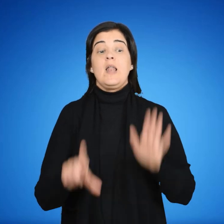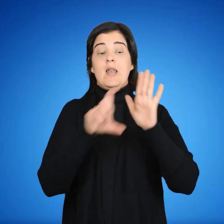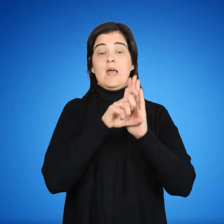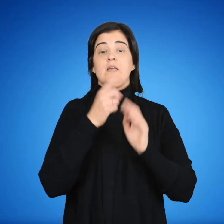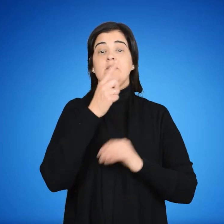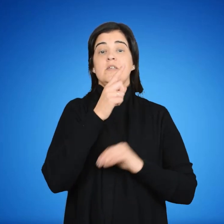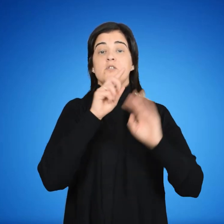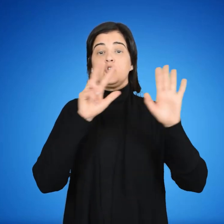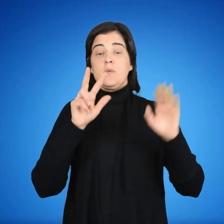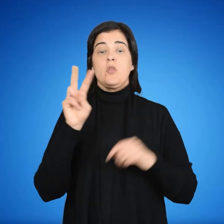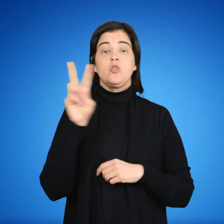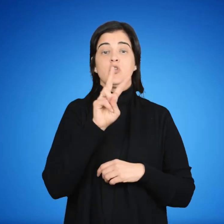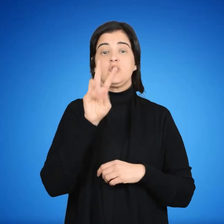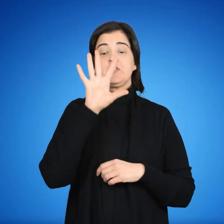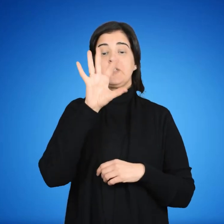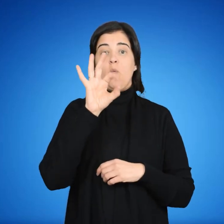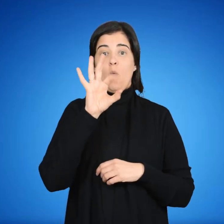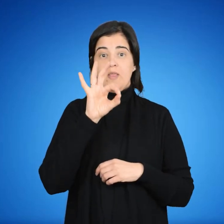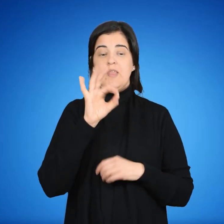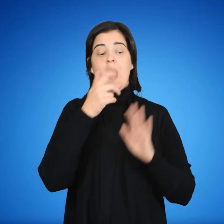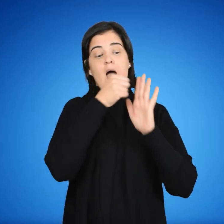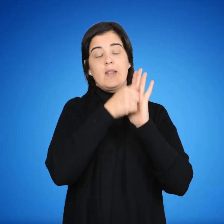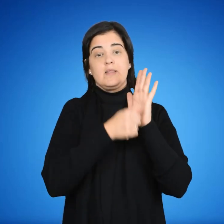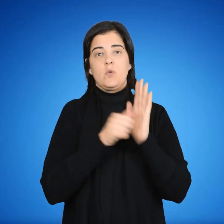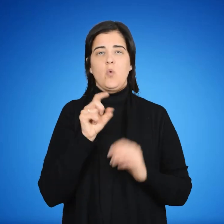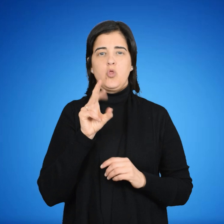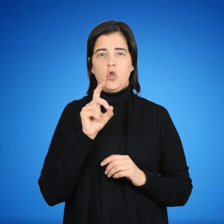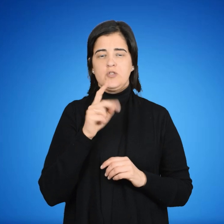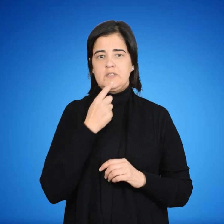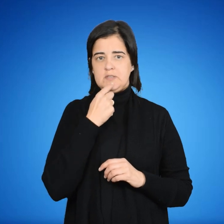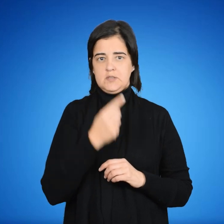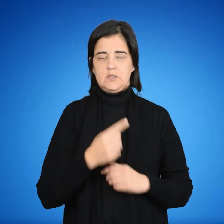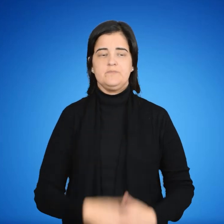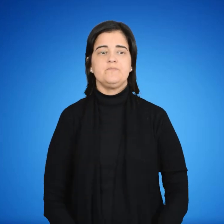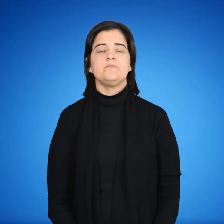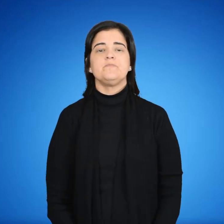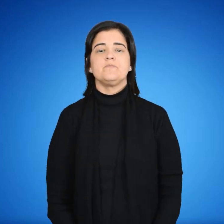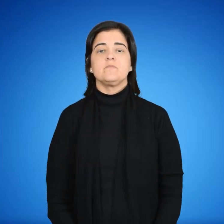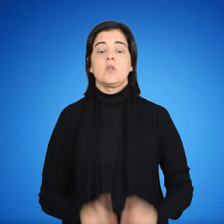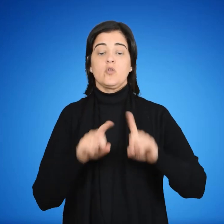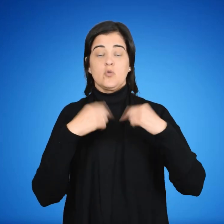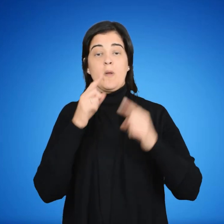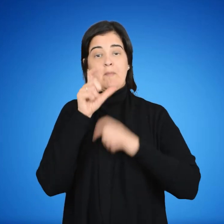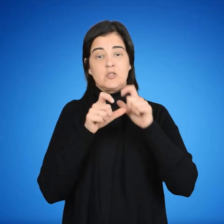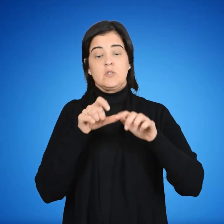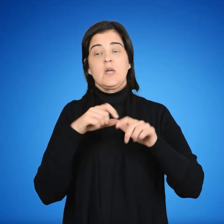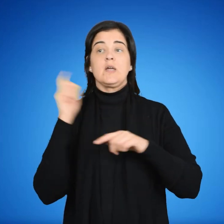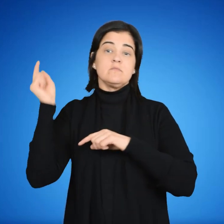Normativa En el marco de la Ley 18.250, el artículo 2 se expresa